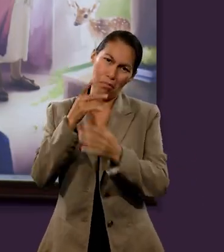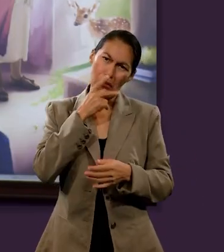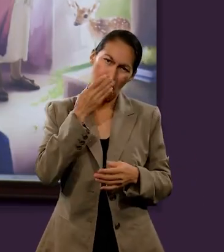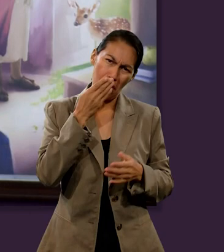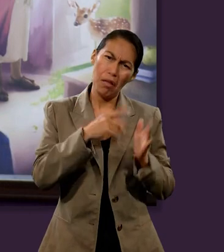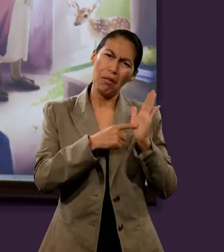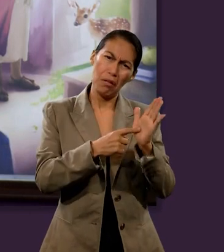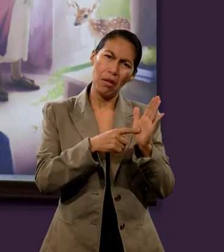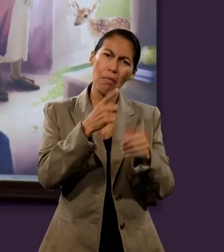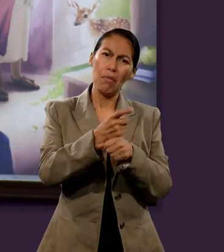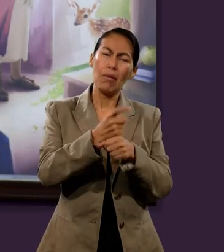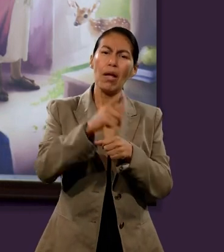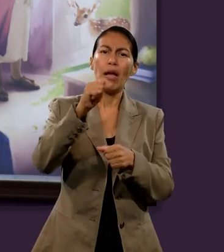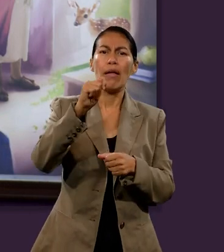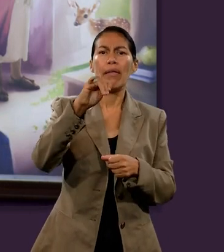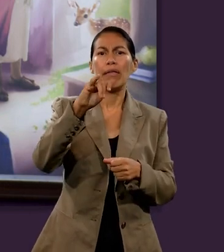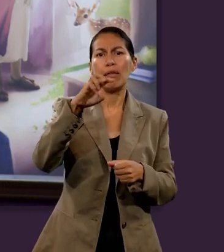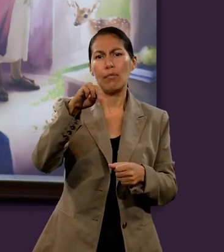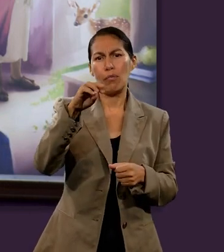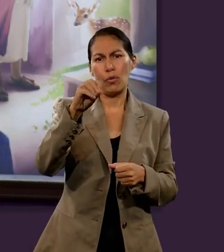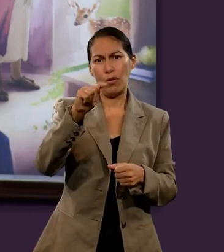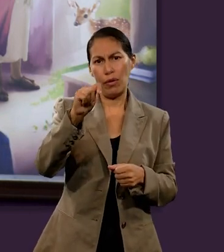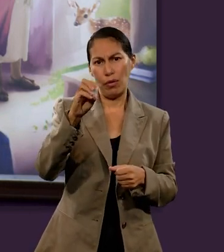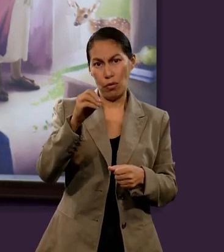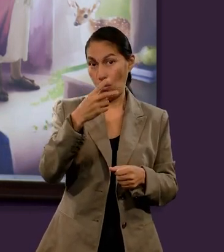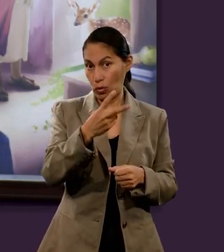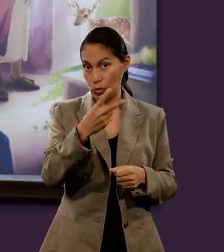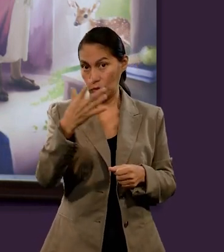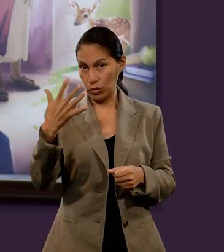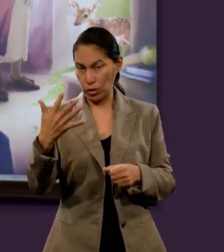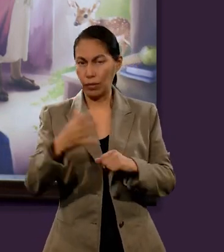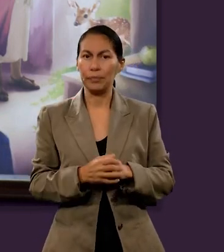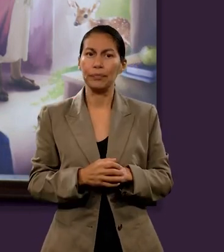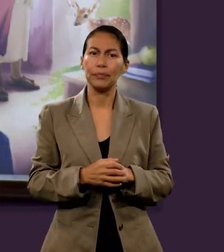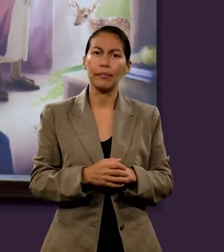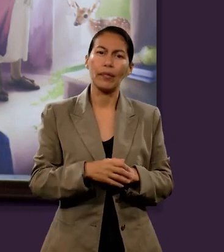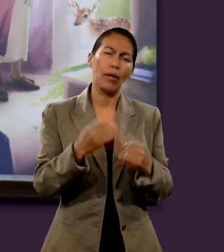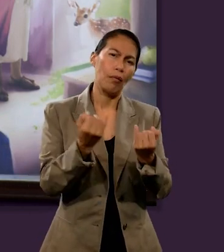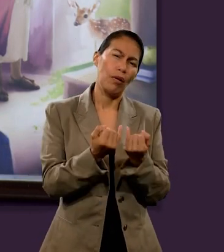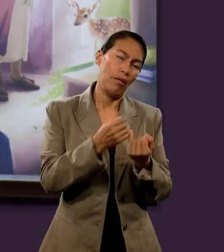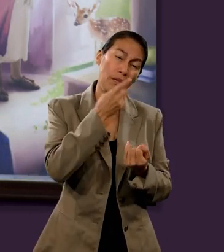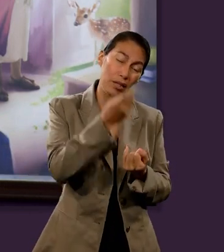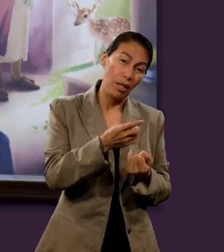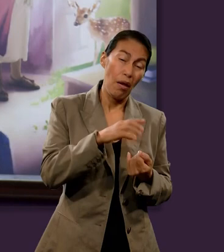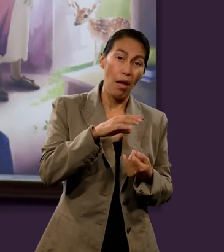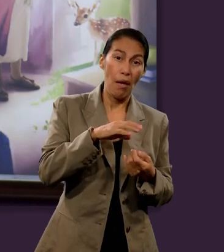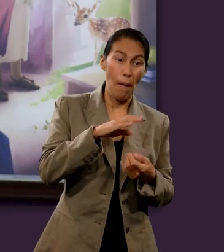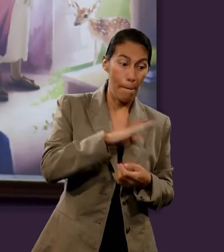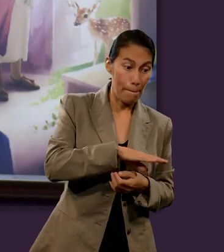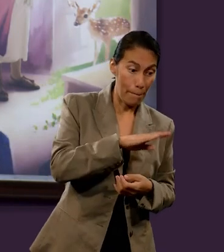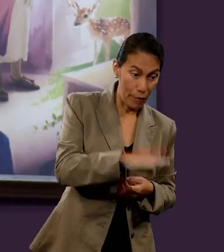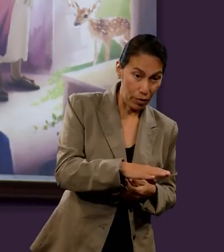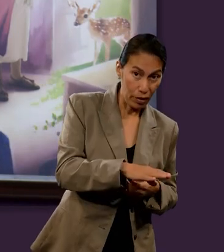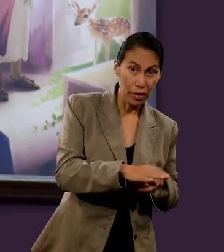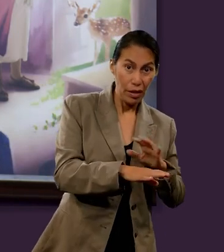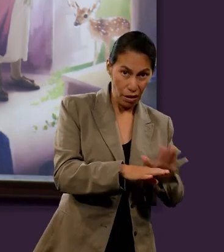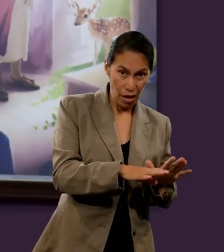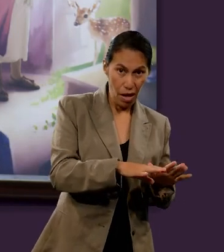Primera de Timoteo 2.5. Y como último punto quisiera mencionar que a la muerte le sigue el juicio final, sin